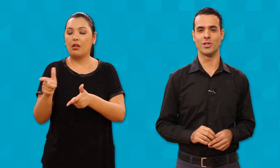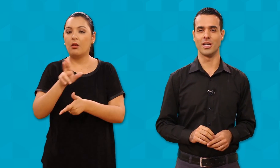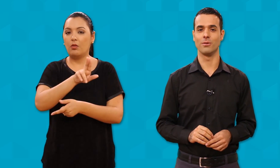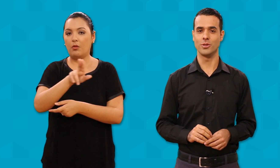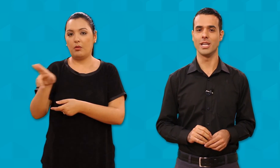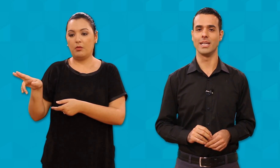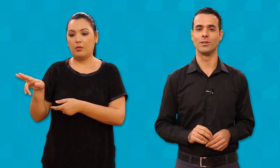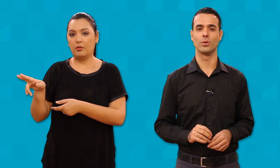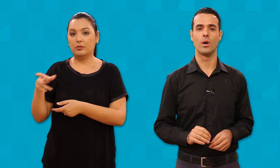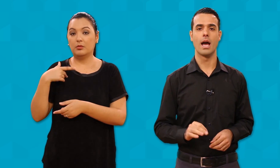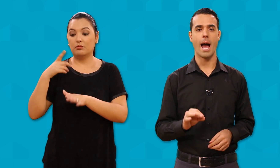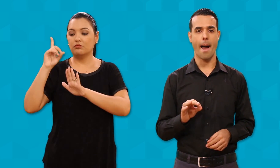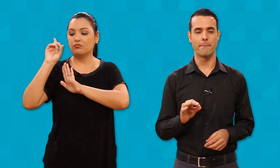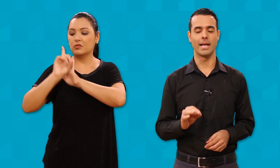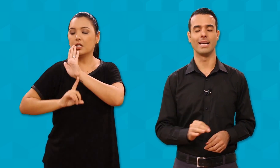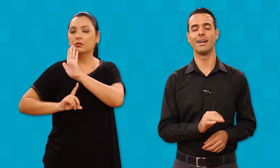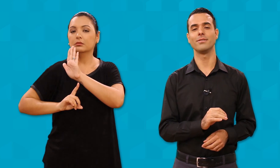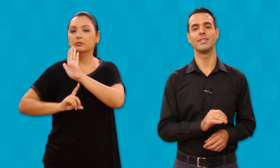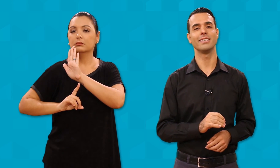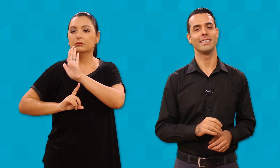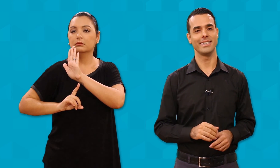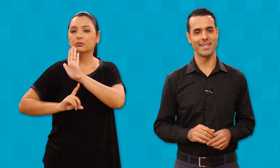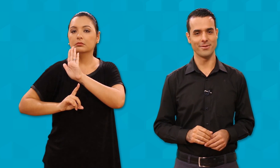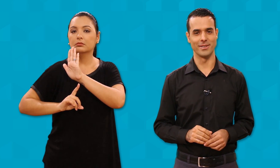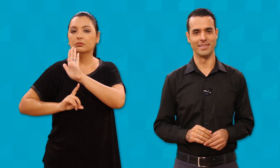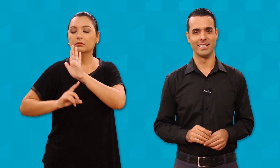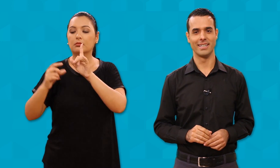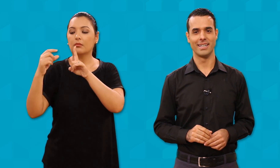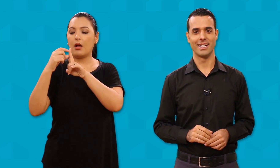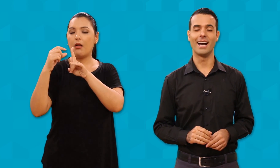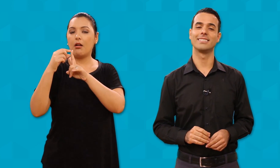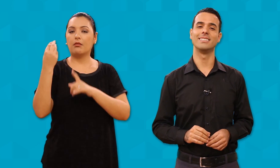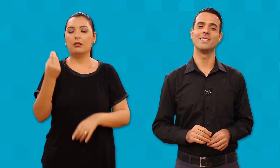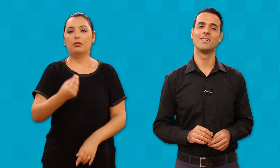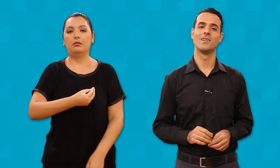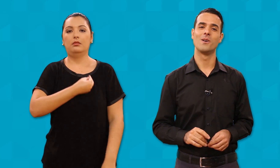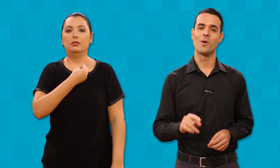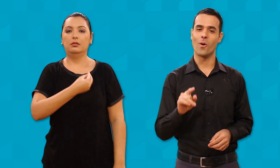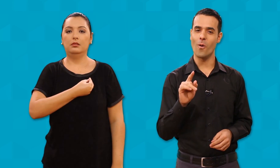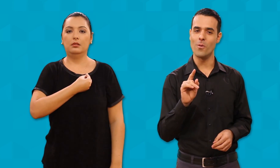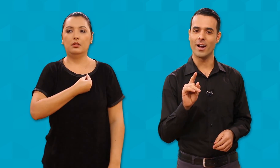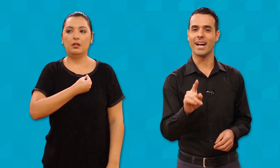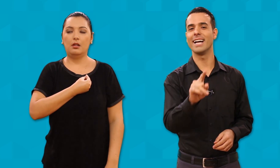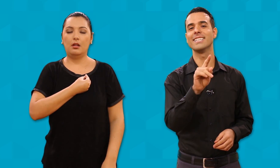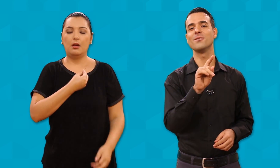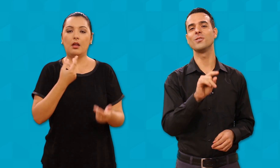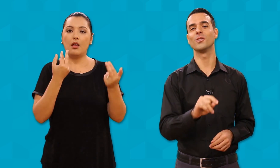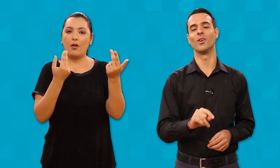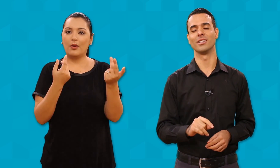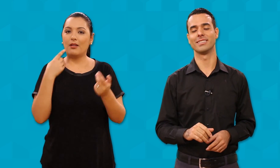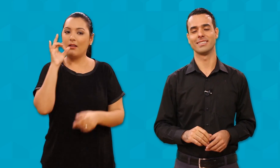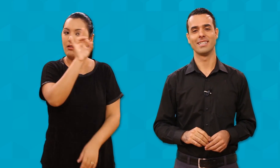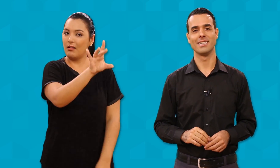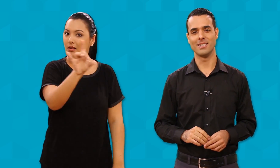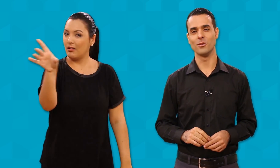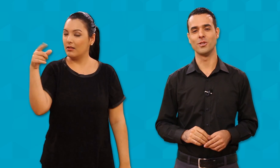direito, a palavra e a vida. Assim como cada um de nós, seus